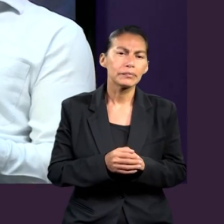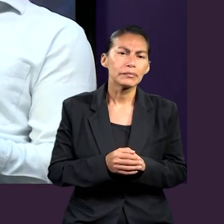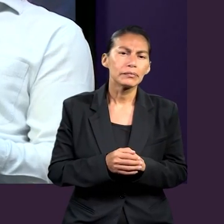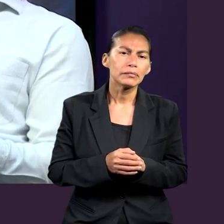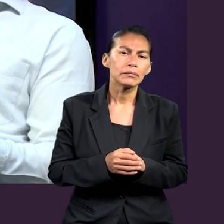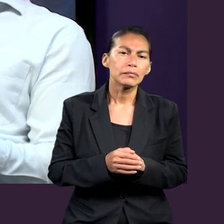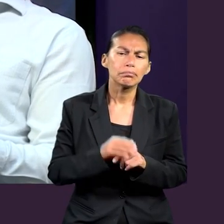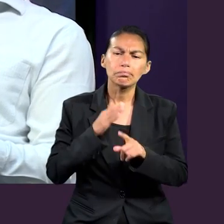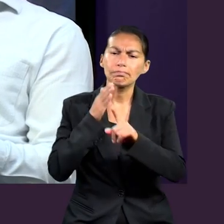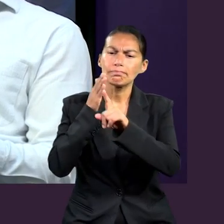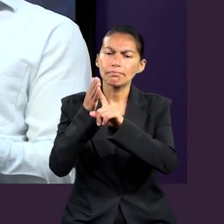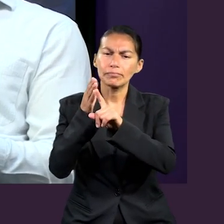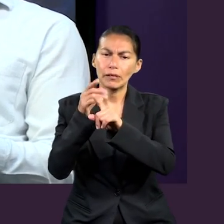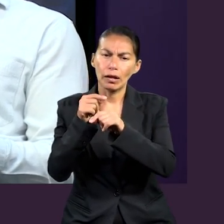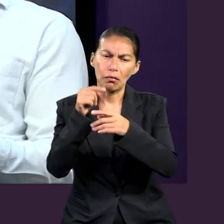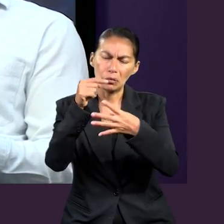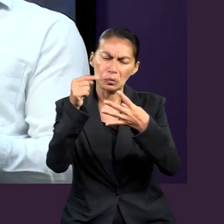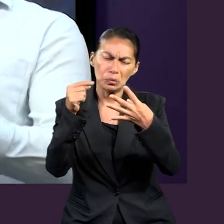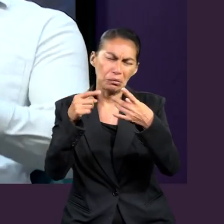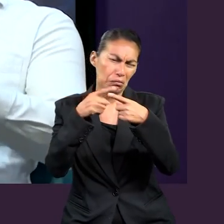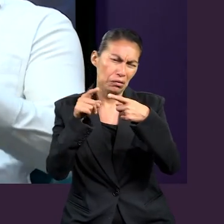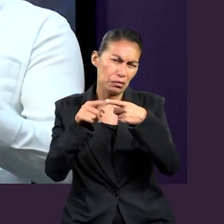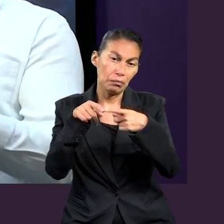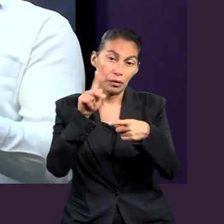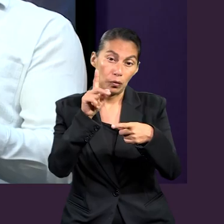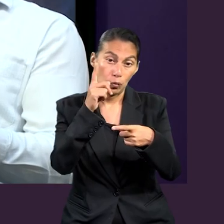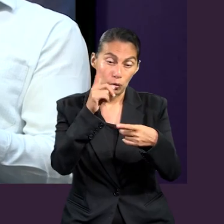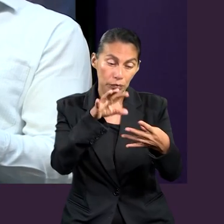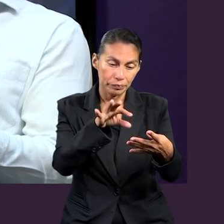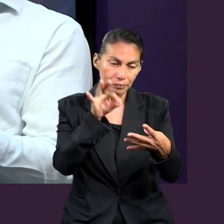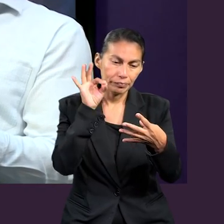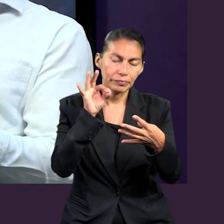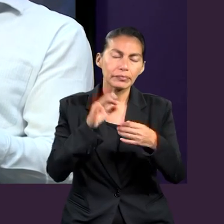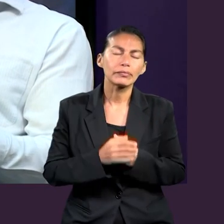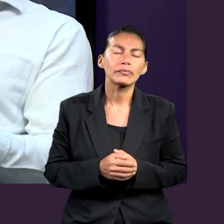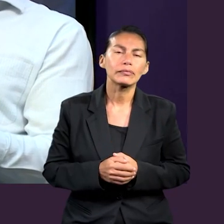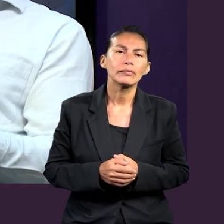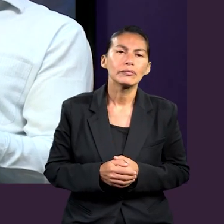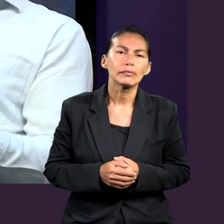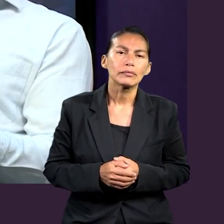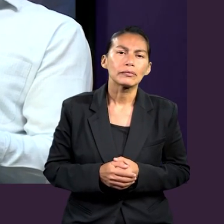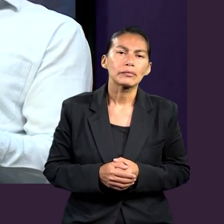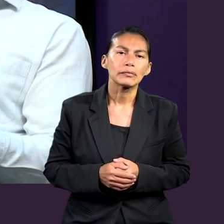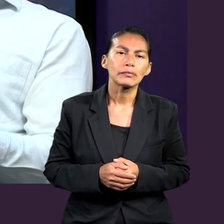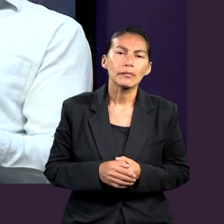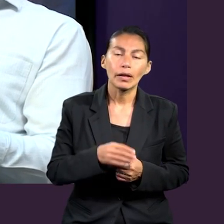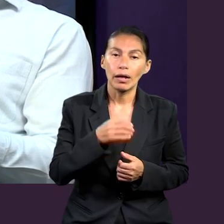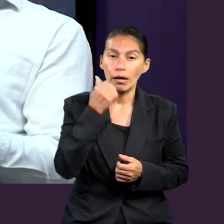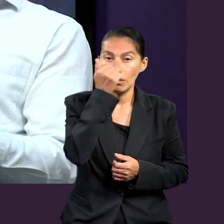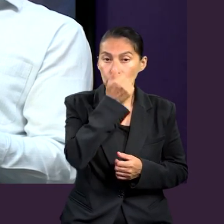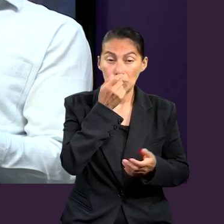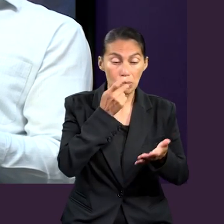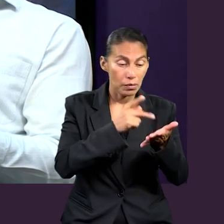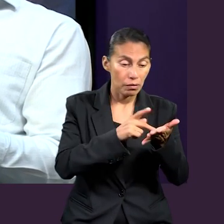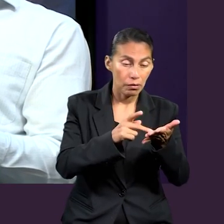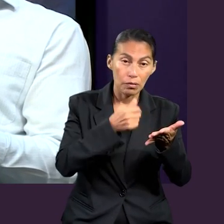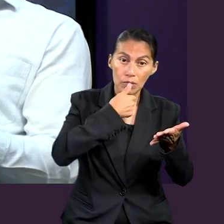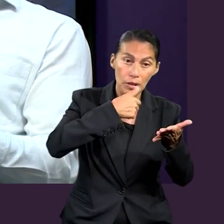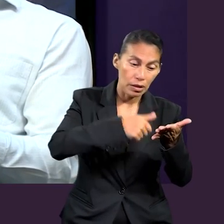gustaría enfatizar un aspecto de los muchos que podríamos hablar. Y es que es curioso que el apóstol Pablo en esas